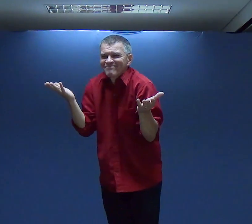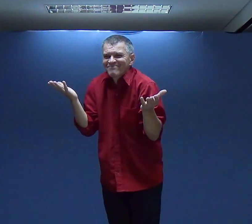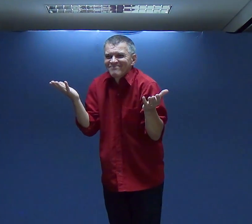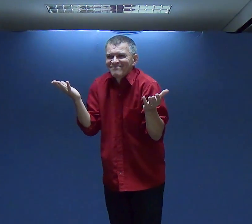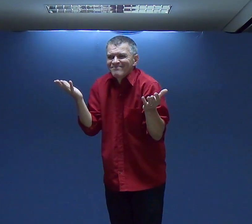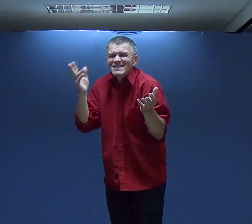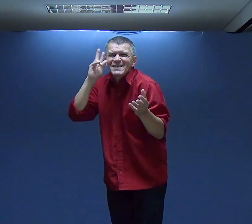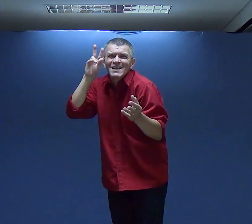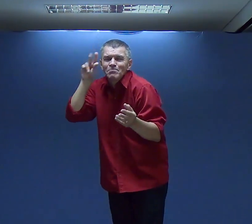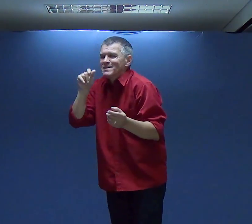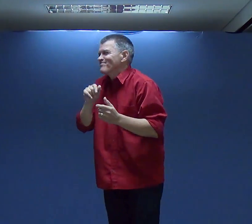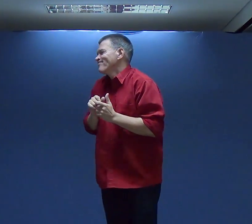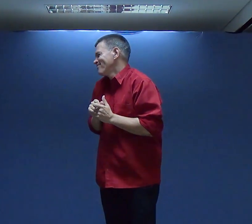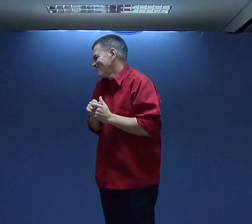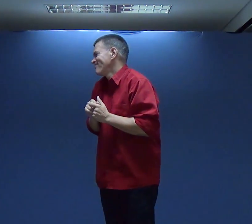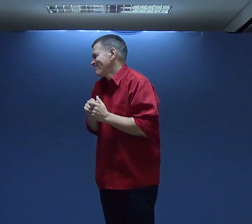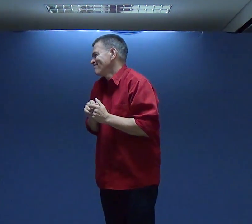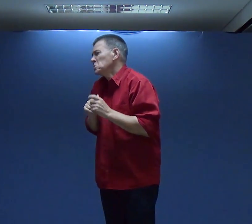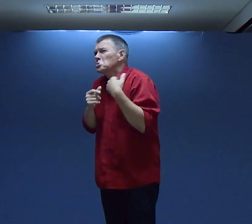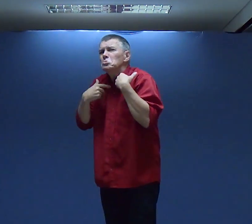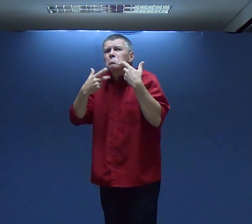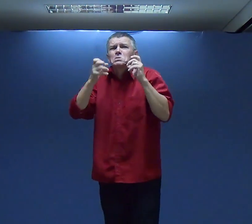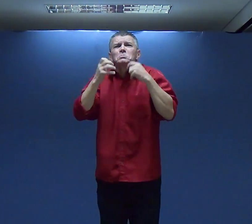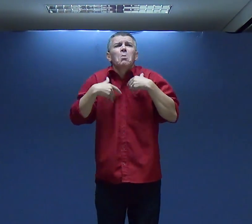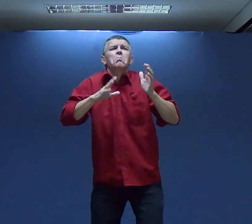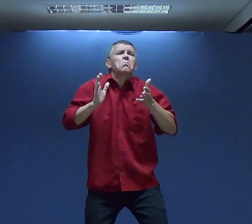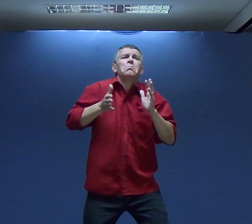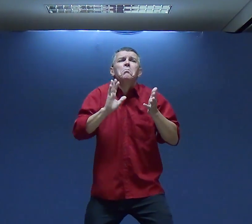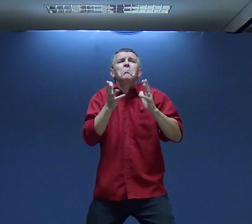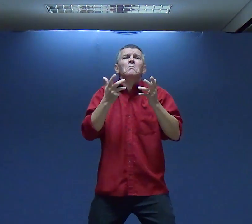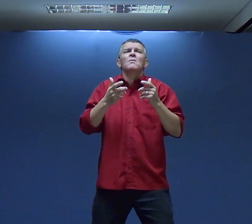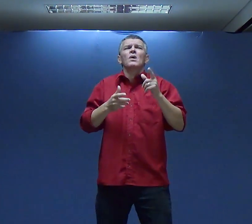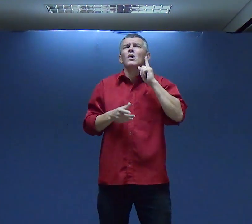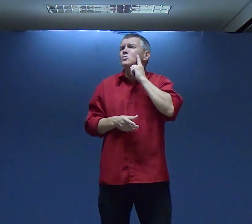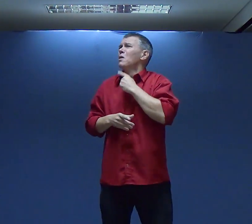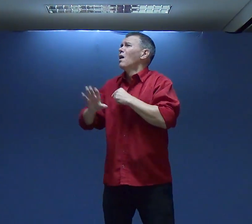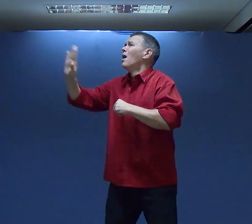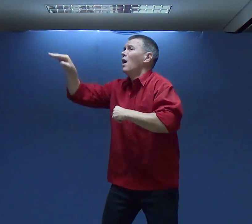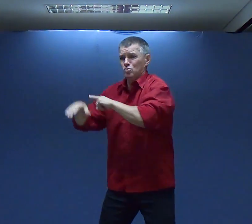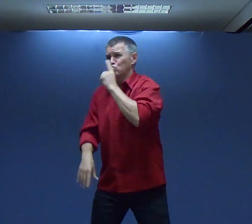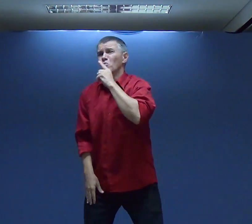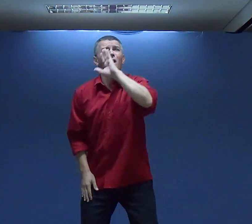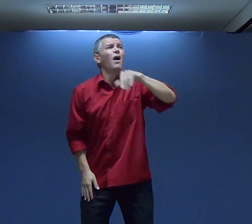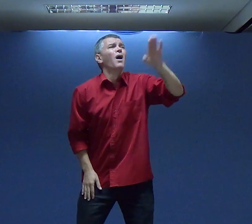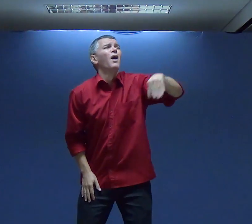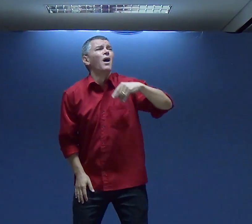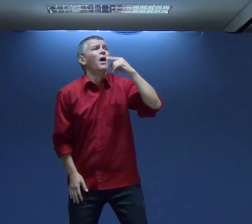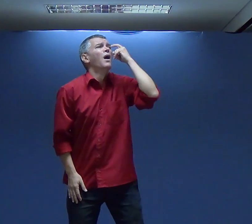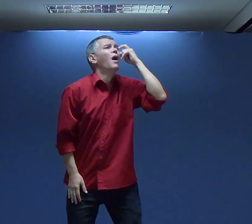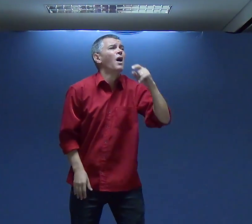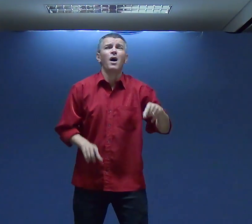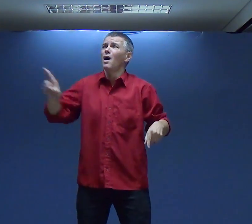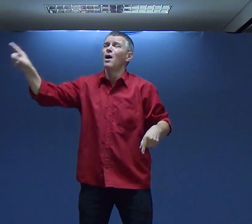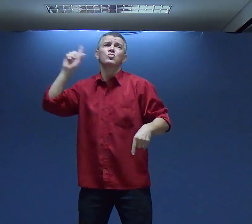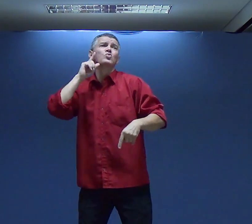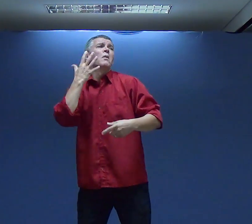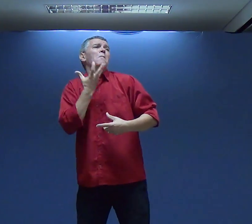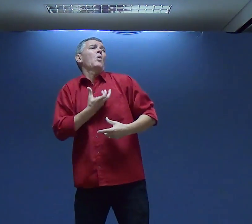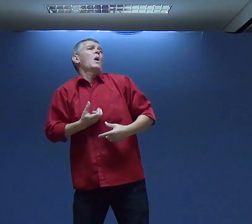Não Pede Perdão Com Qualquer Pessoa Lembre Se Censura Sabe